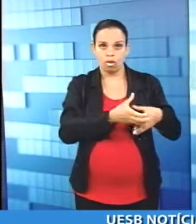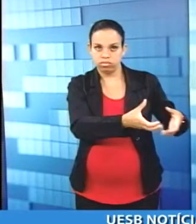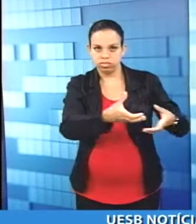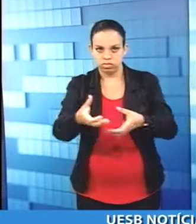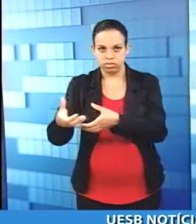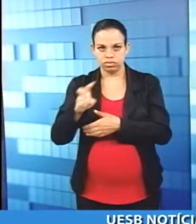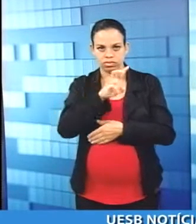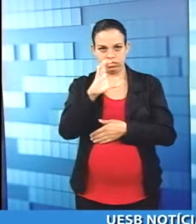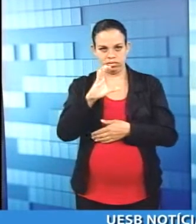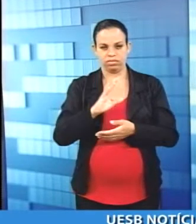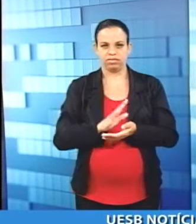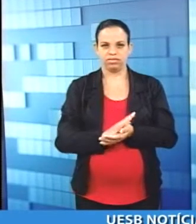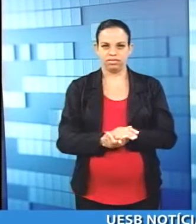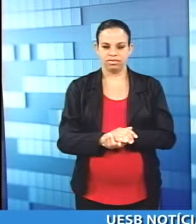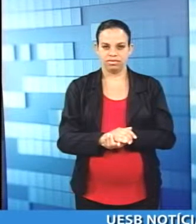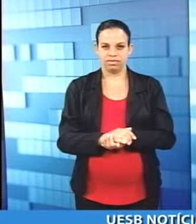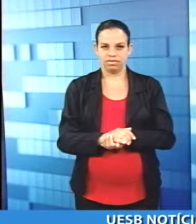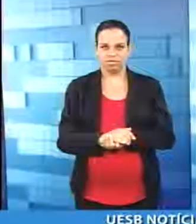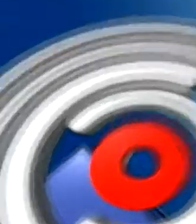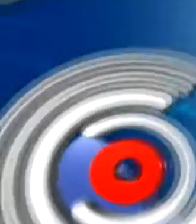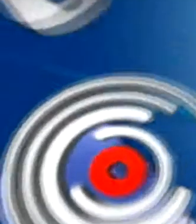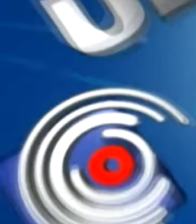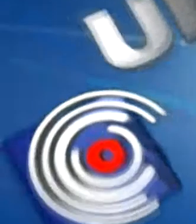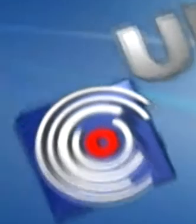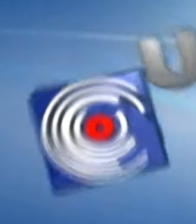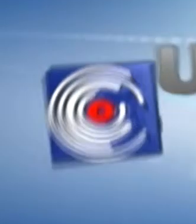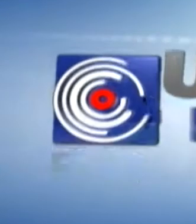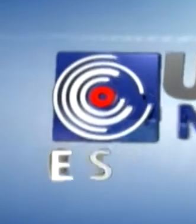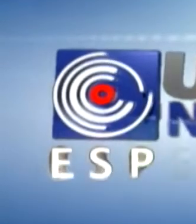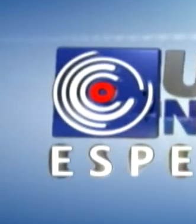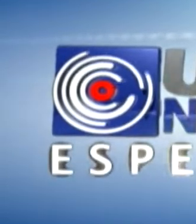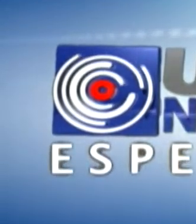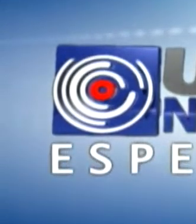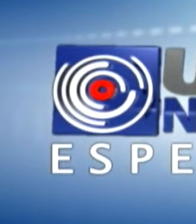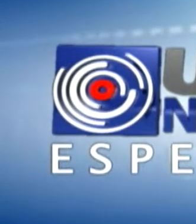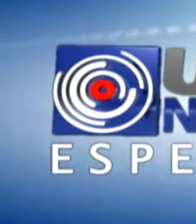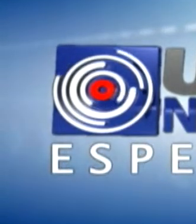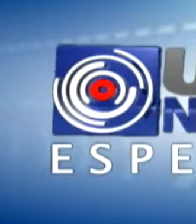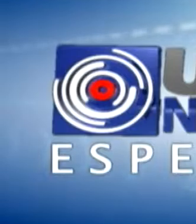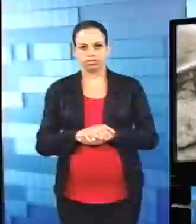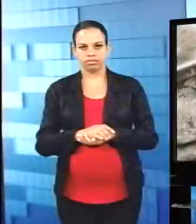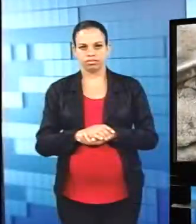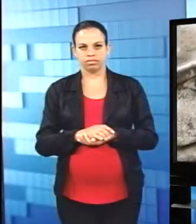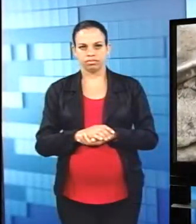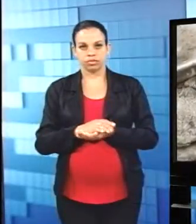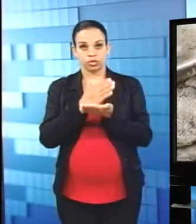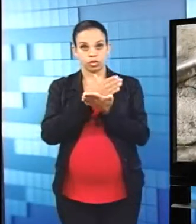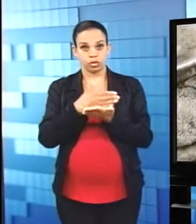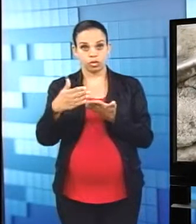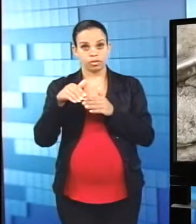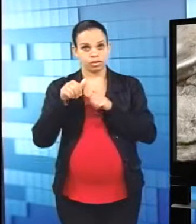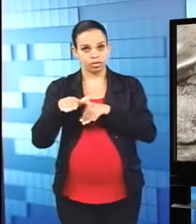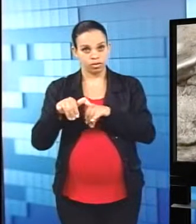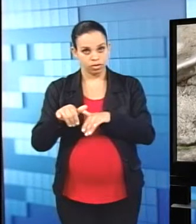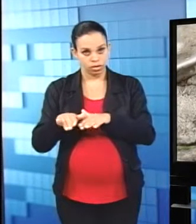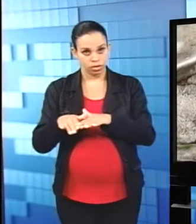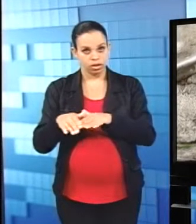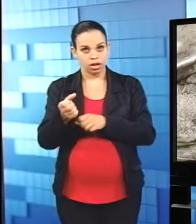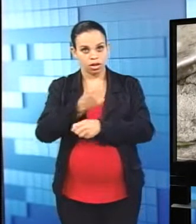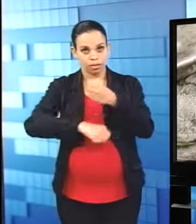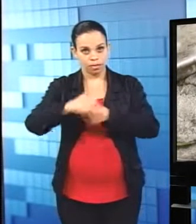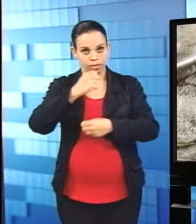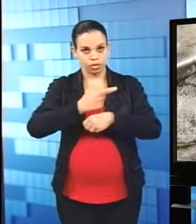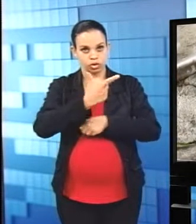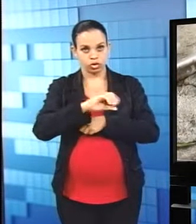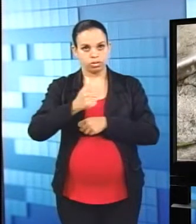terminou saindo dessa igreja e juntamente levou vários fiéis com ela. E aí começou uma desavença por conta